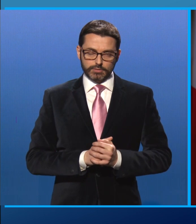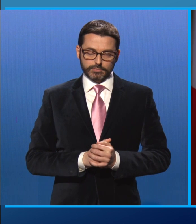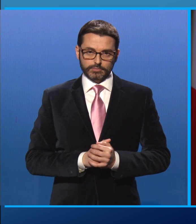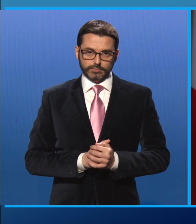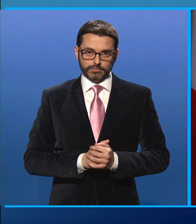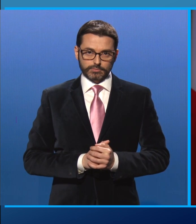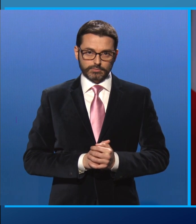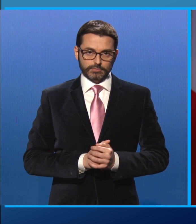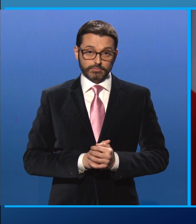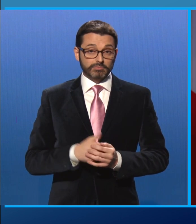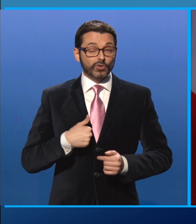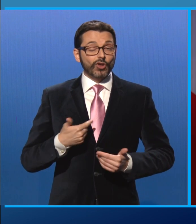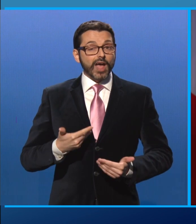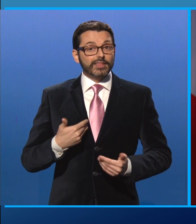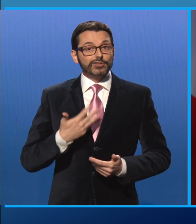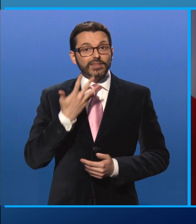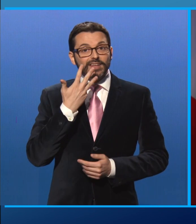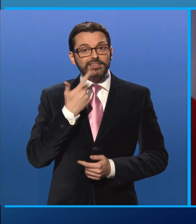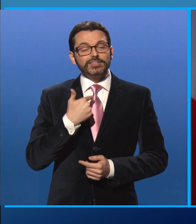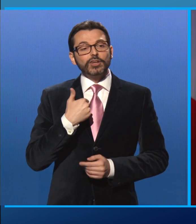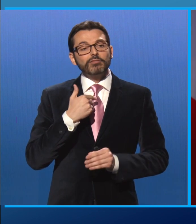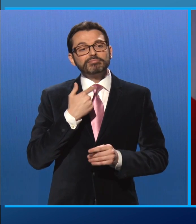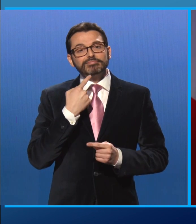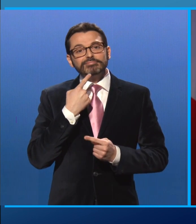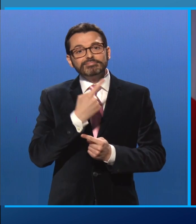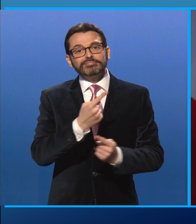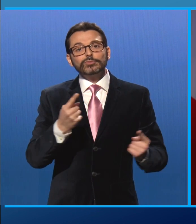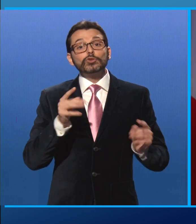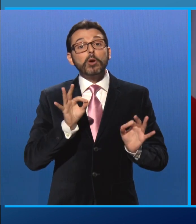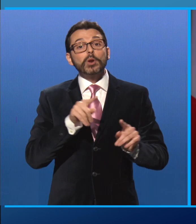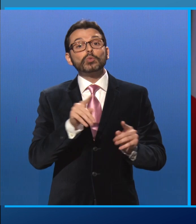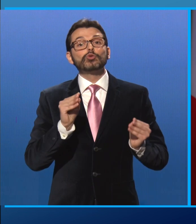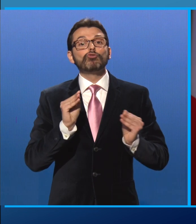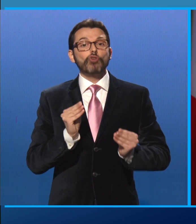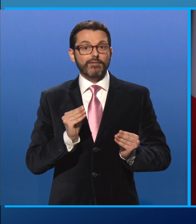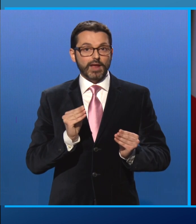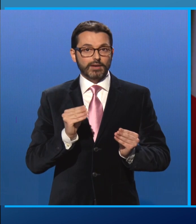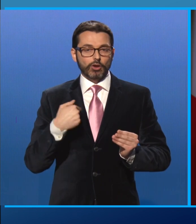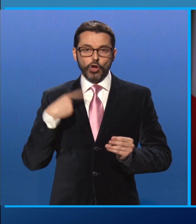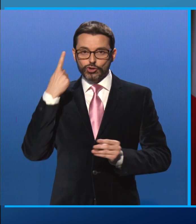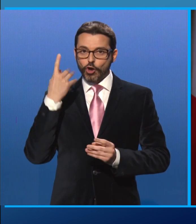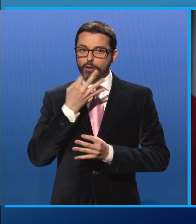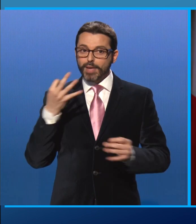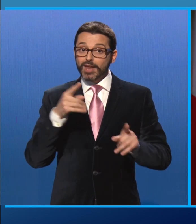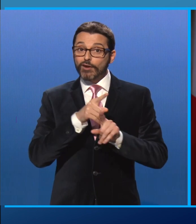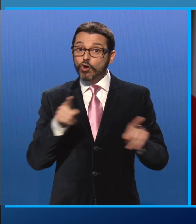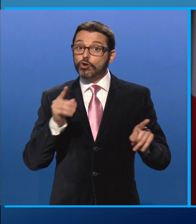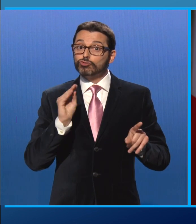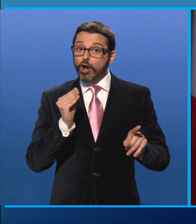Desidero adesso rivolgermi soprattutto ai giovani. So bene che la vostra dignità è legata anche al lavoro